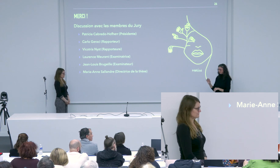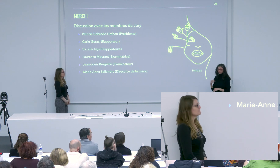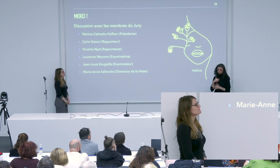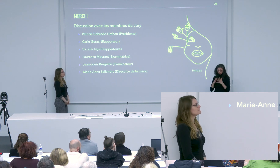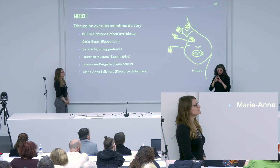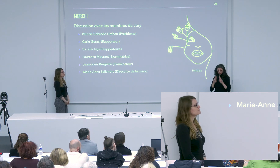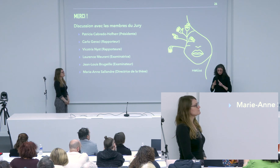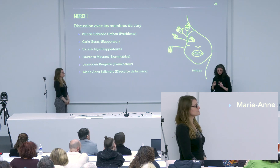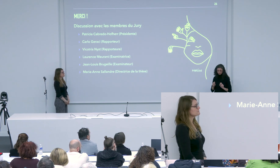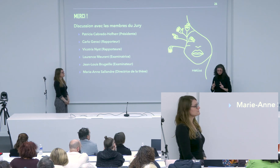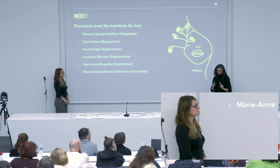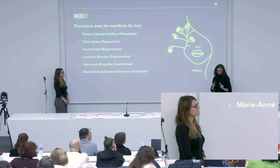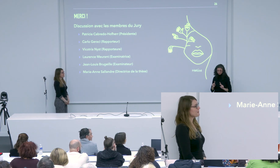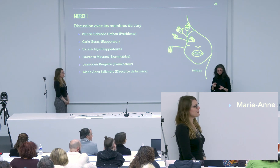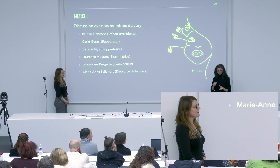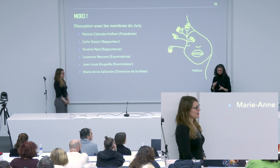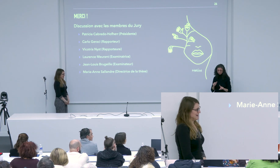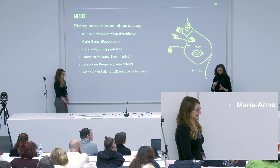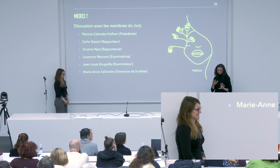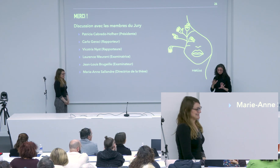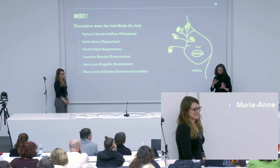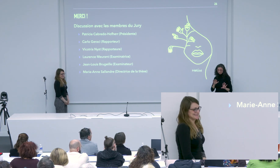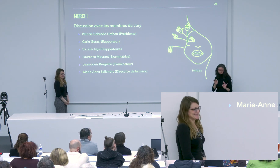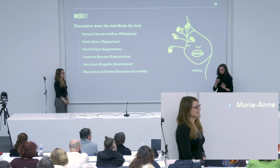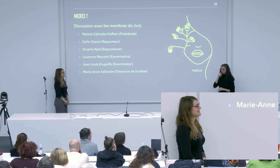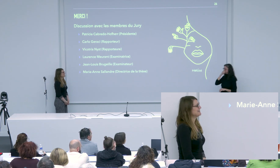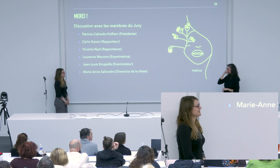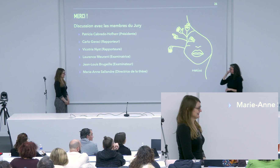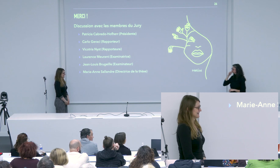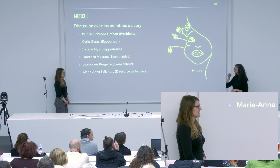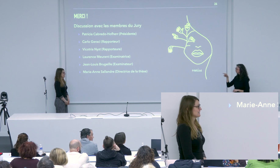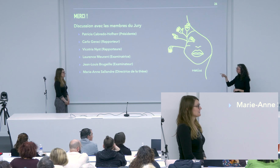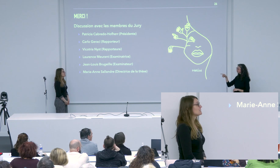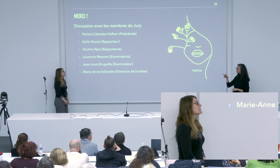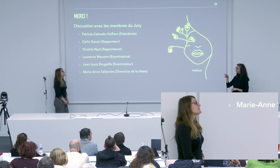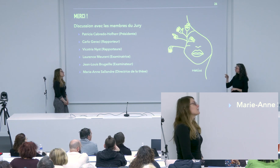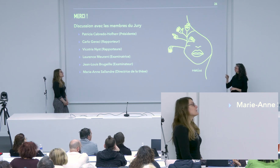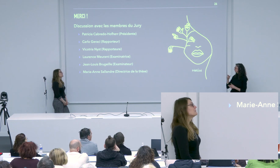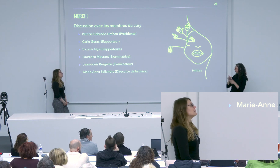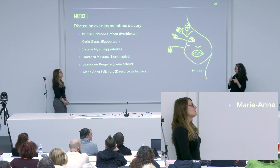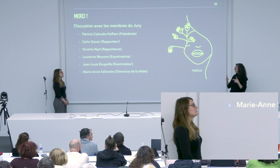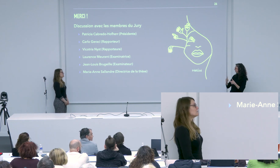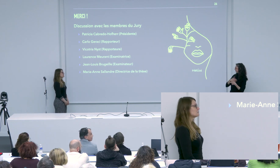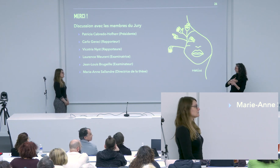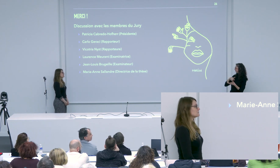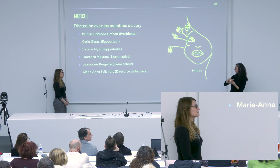Merci, merci pour cette question. Je vais signer en international. Est-ce que ça va aller ?